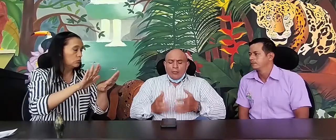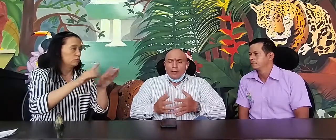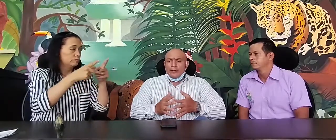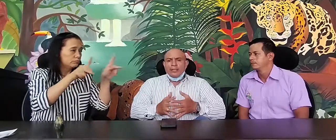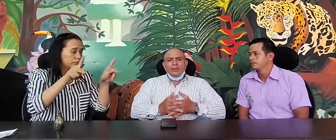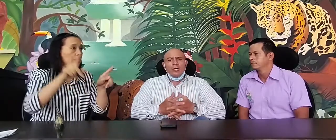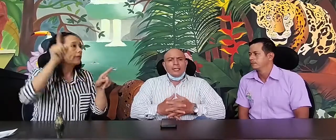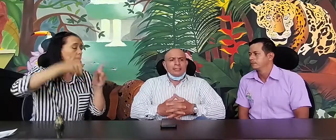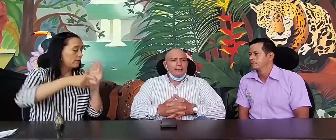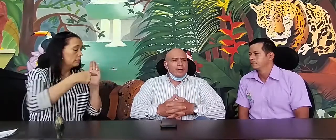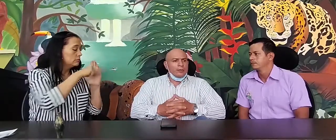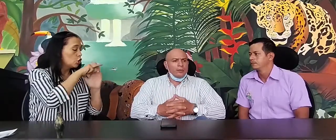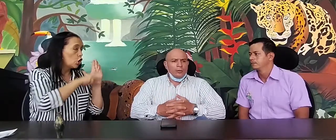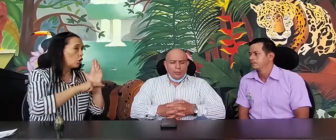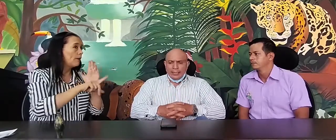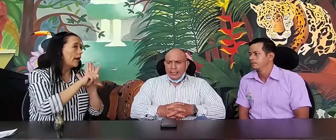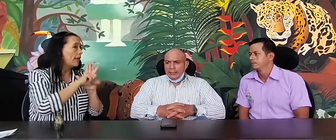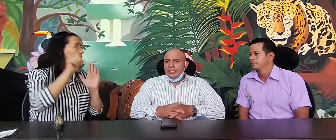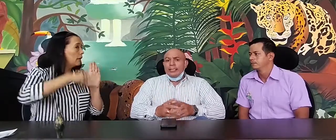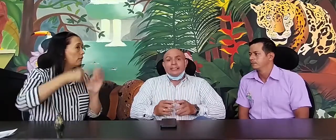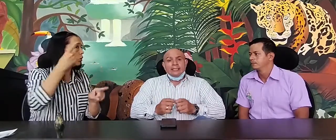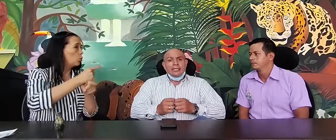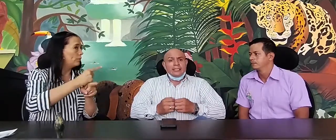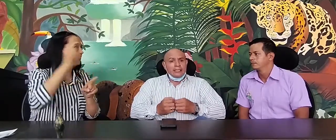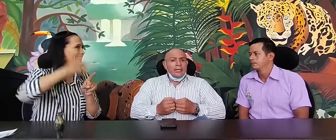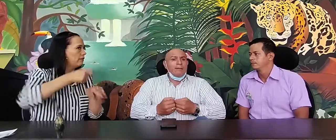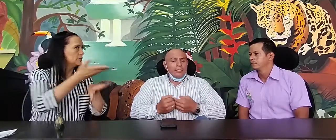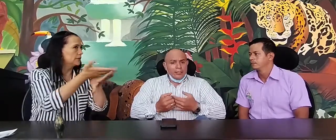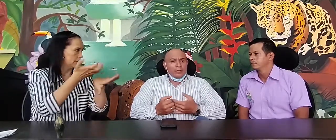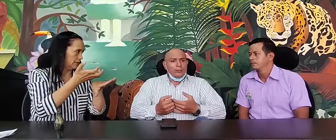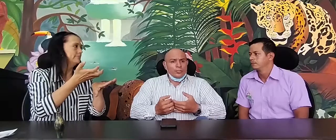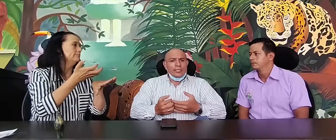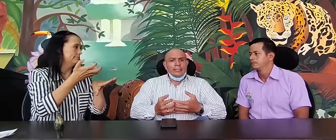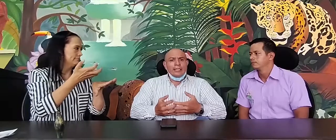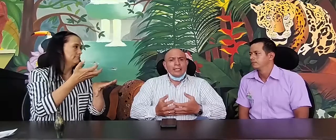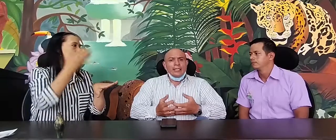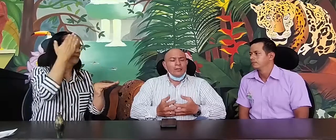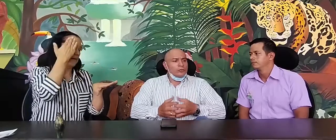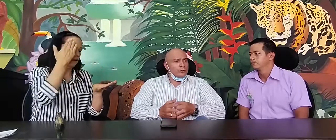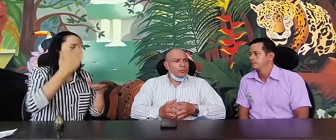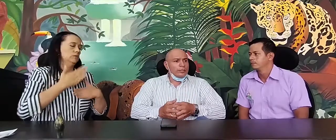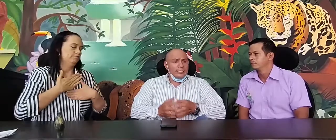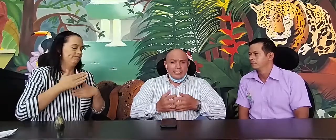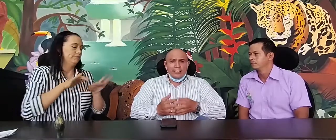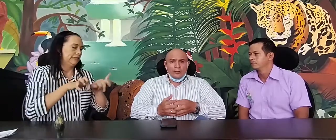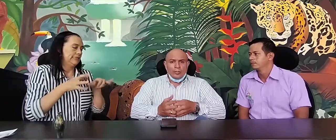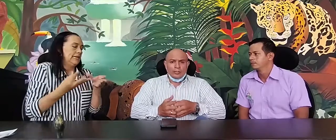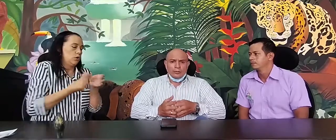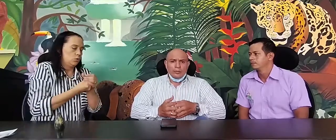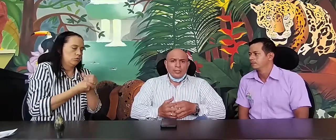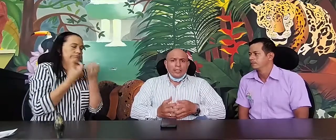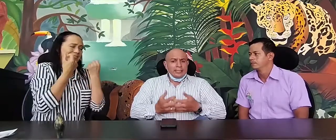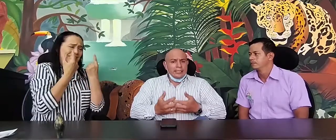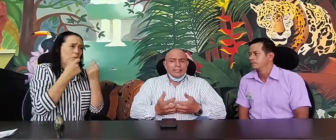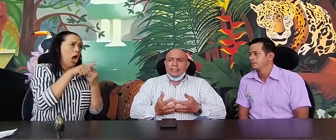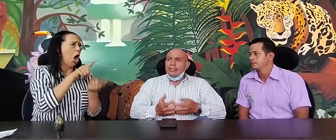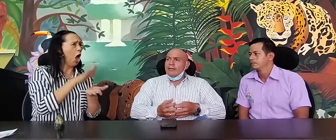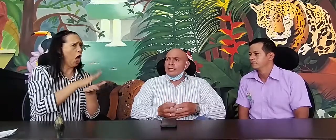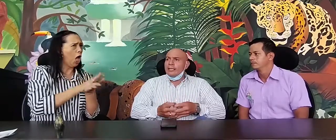cumplimiento a ese marco normativo. Es inaceptable, y como Secretaría de Inclusión entendemos eso, es inaceptable que